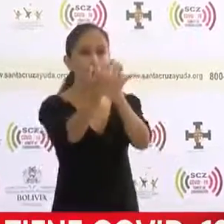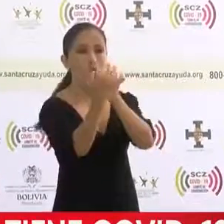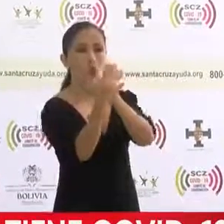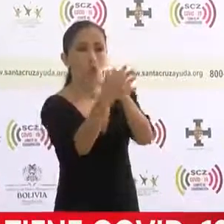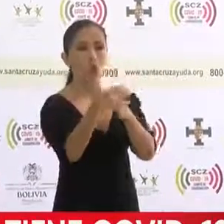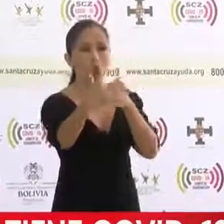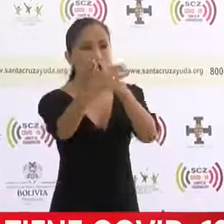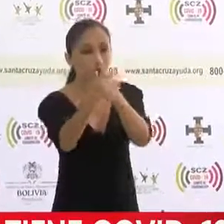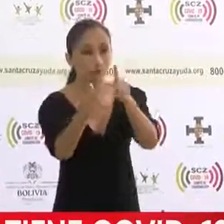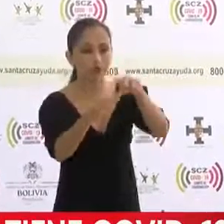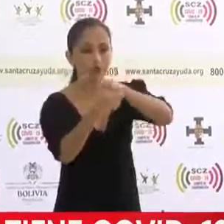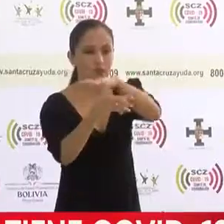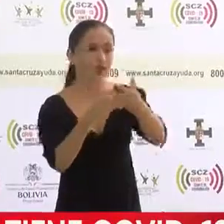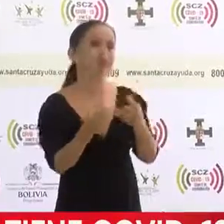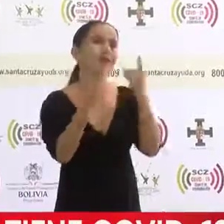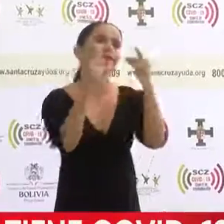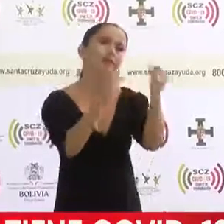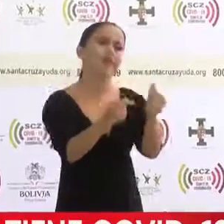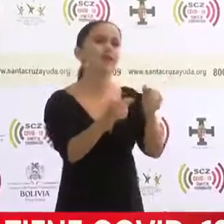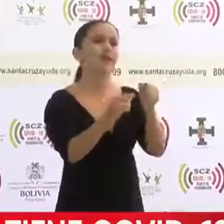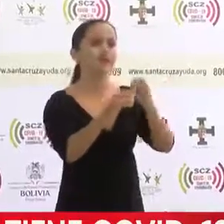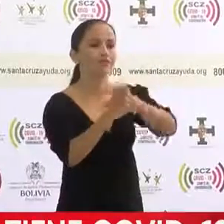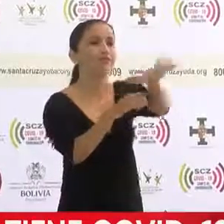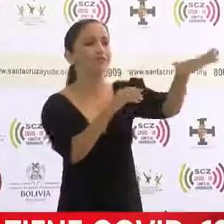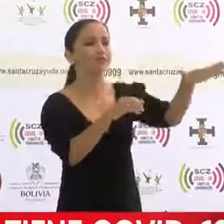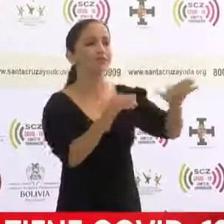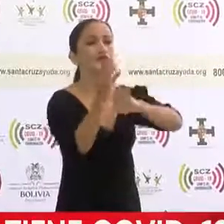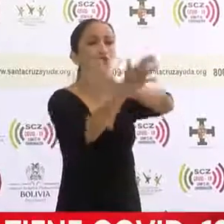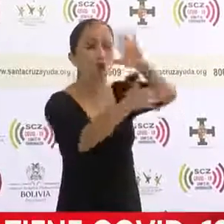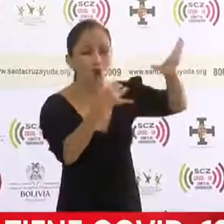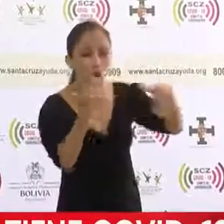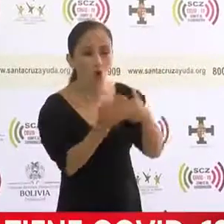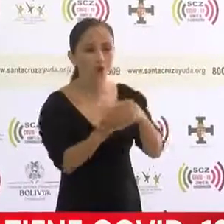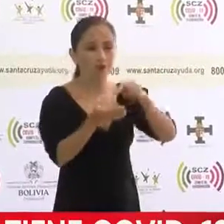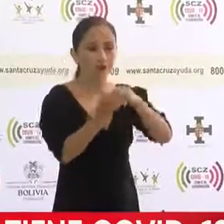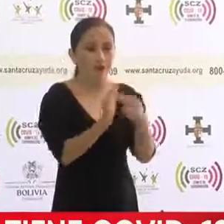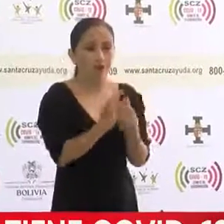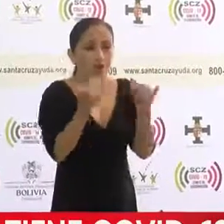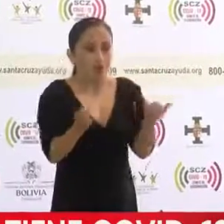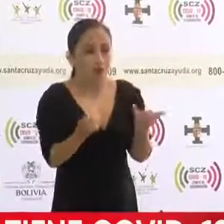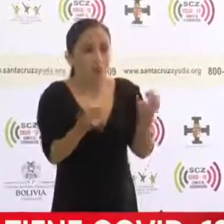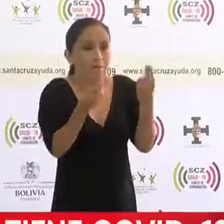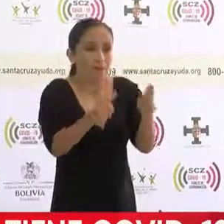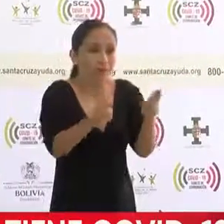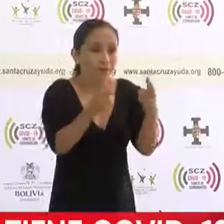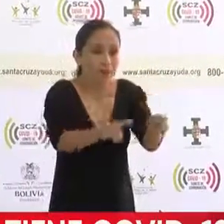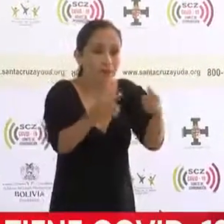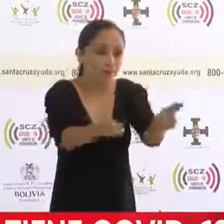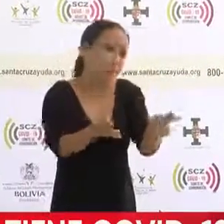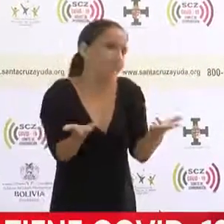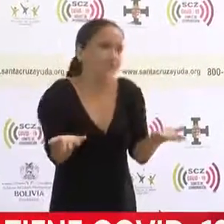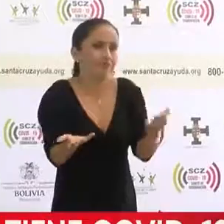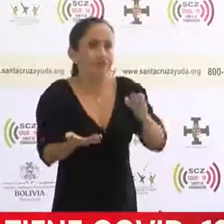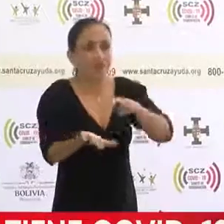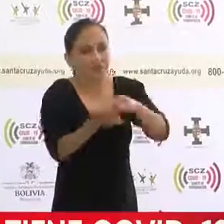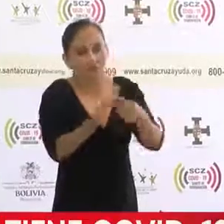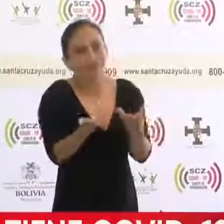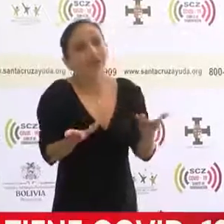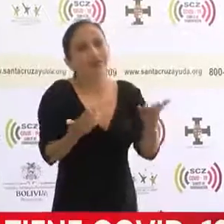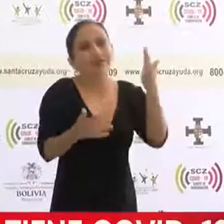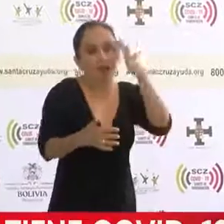pandemia tiene más probabilidades de infectarse. La previsión de que esto ocurriera en cualquier momento